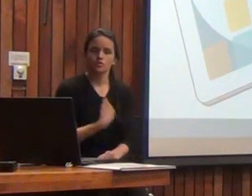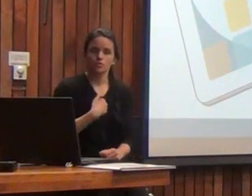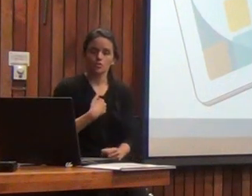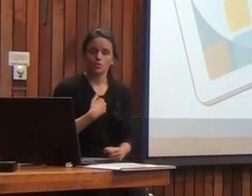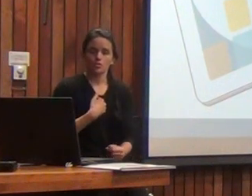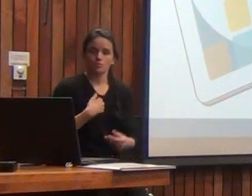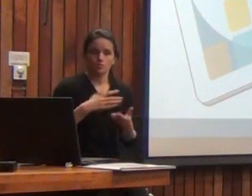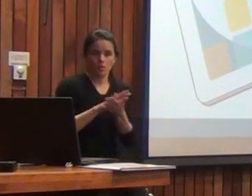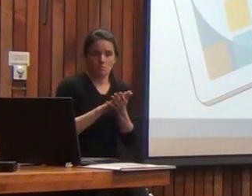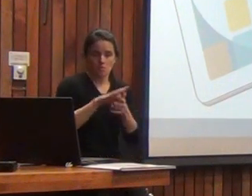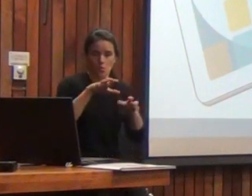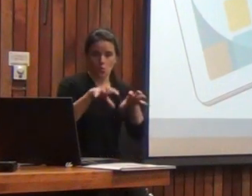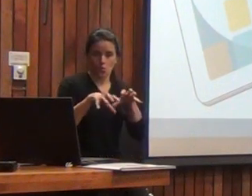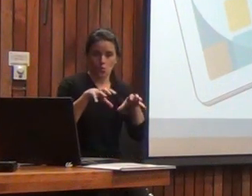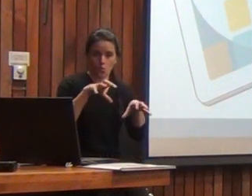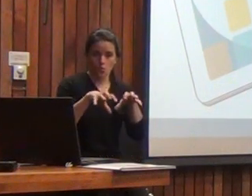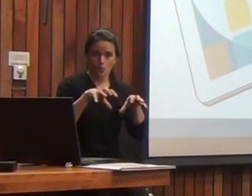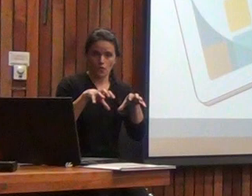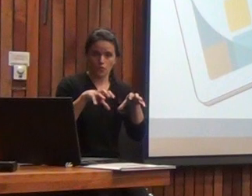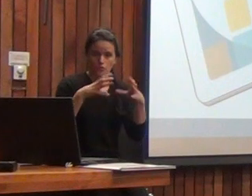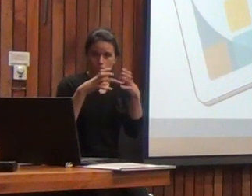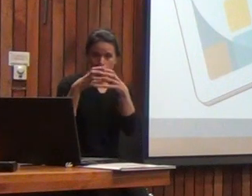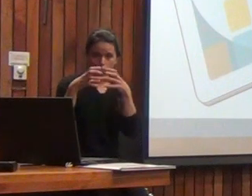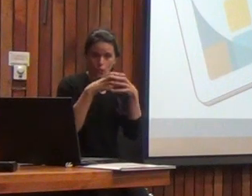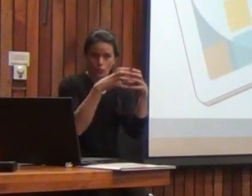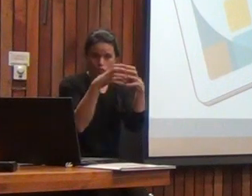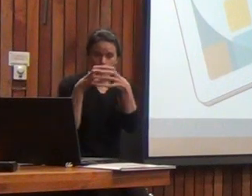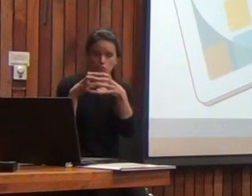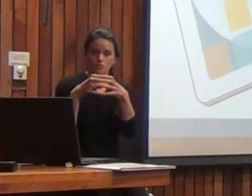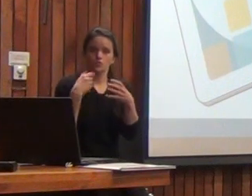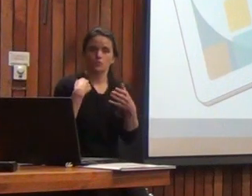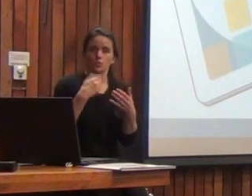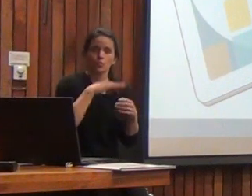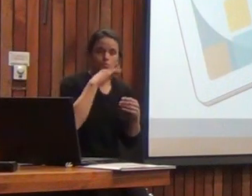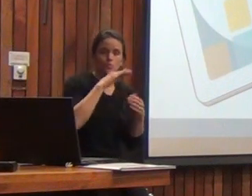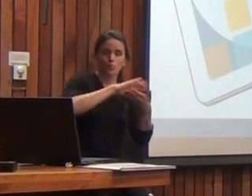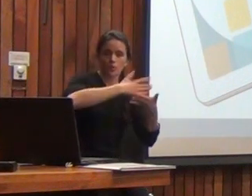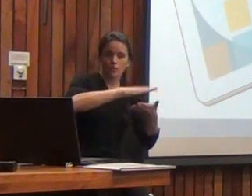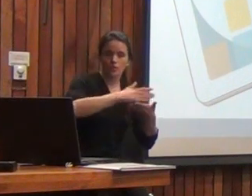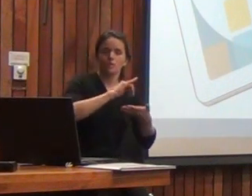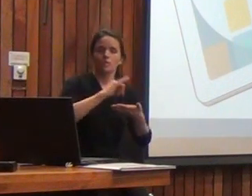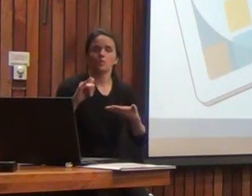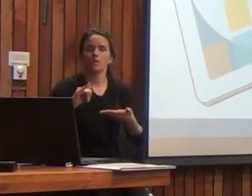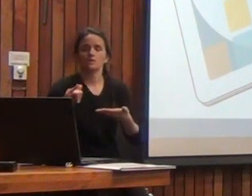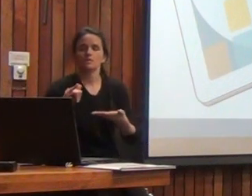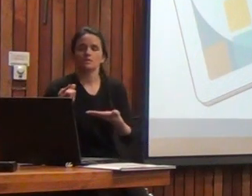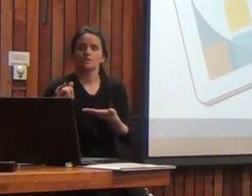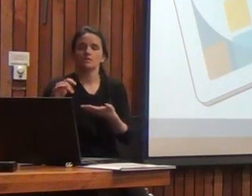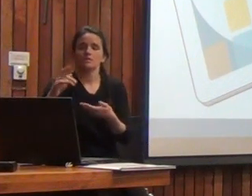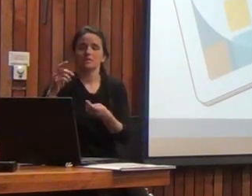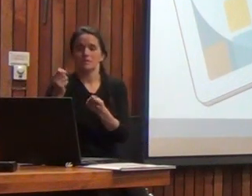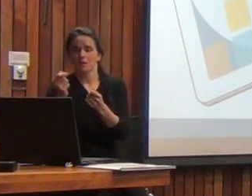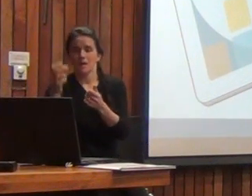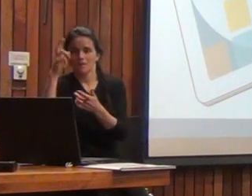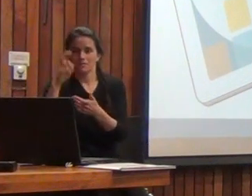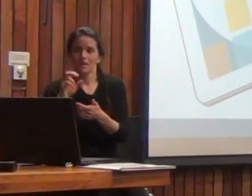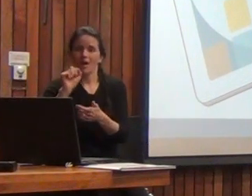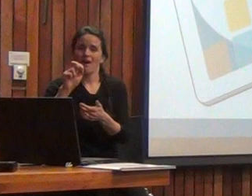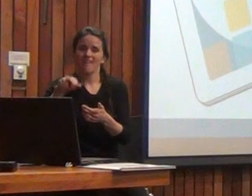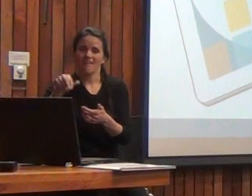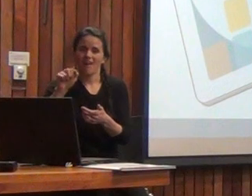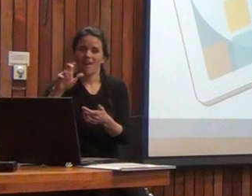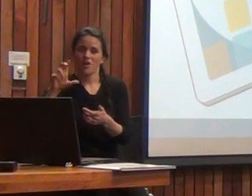aplicando cubos por ejemplo uso mi cuaderno de estímulos y después tengo que aplicar analogías en vez de ir al manual el mismo